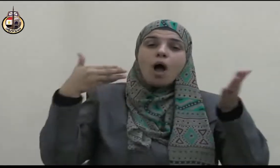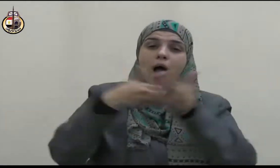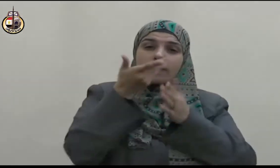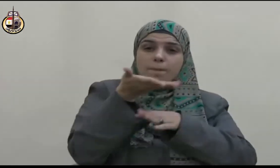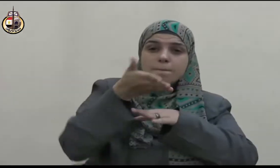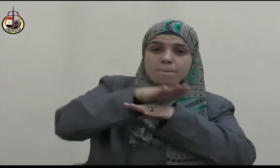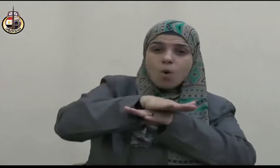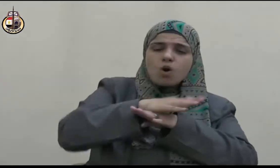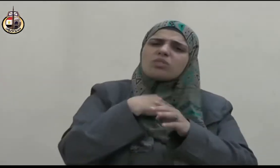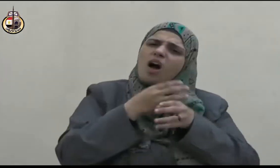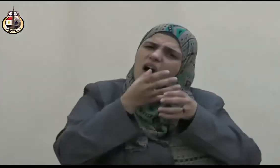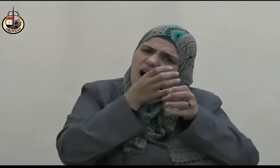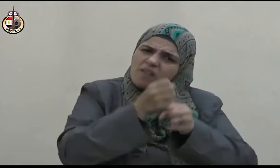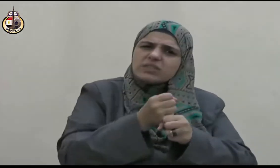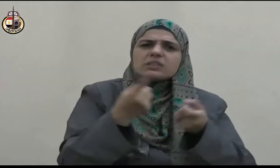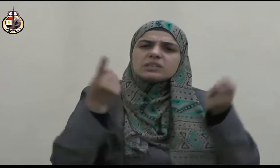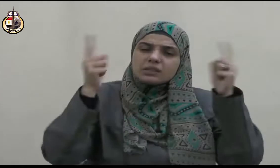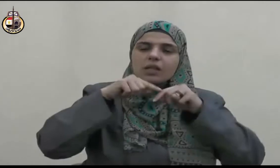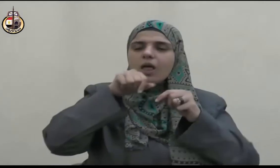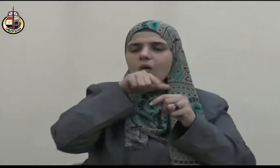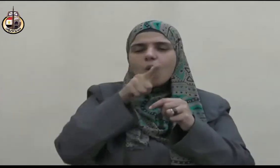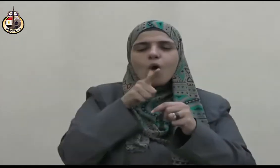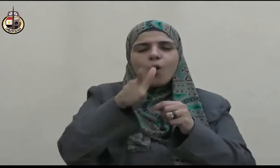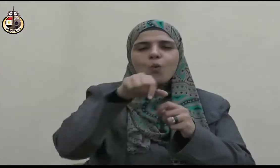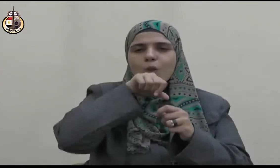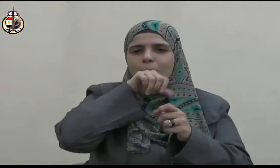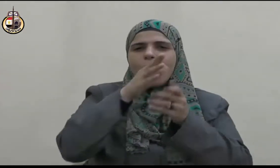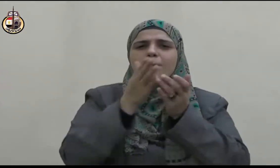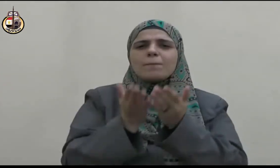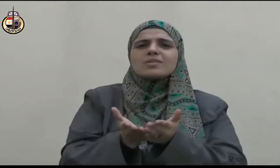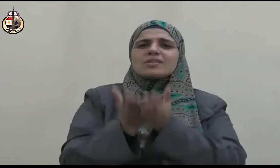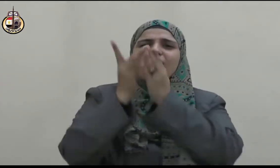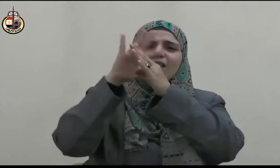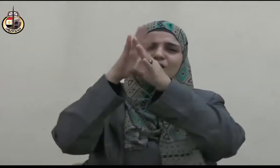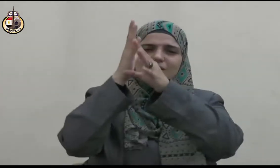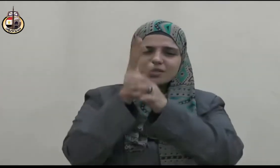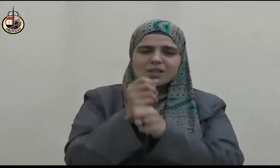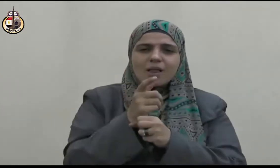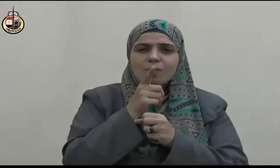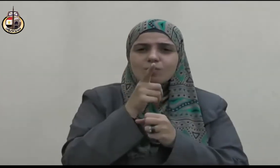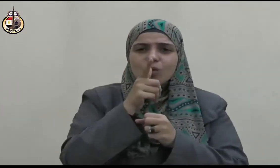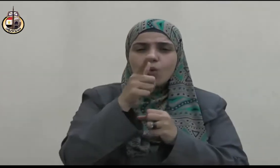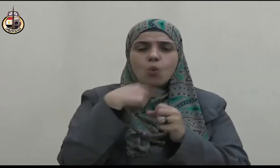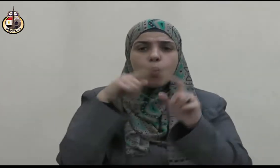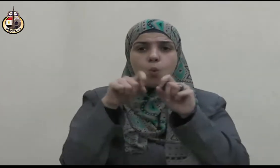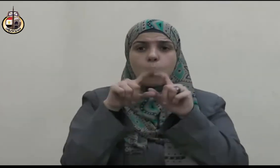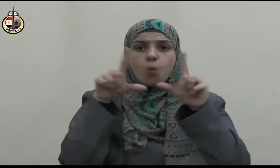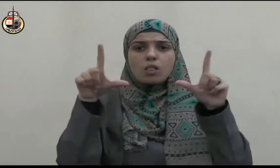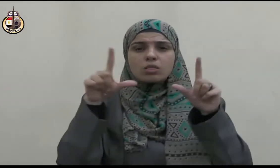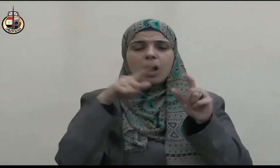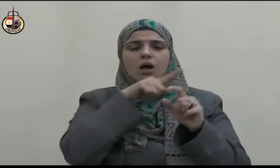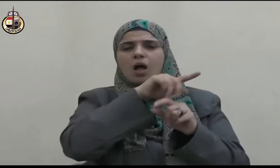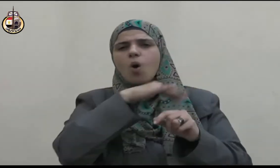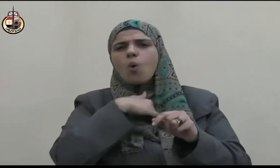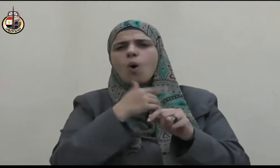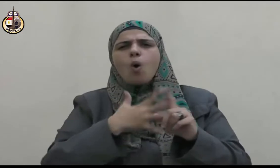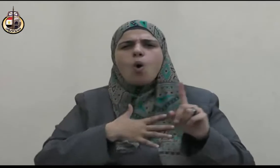على خديجة وما رأيتها ولكن كان النبي صلى الله عليه وسلم يكثر